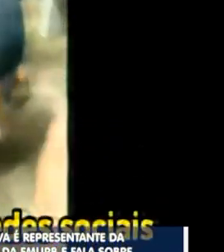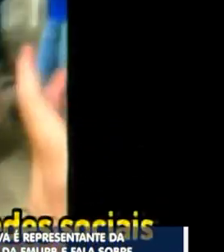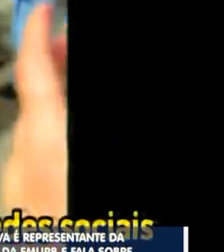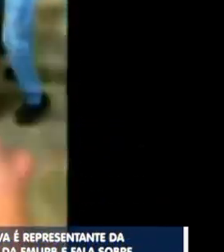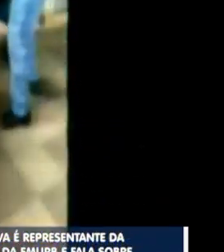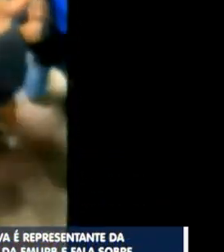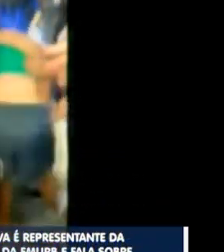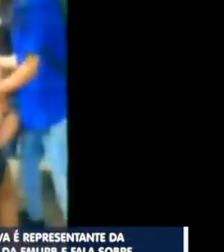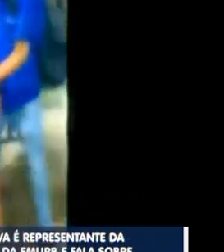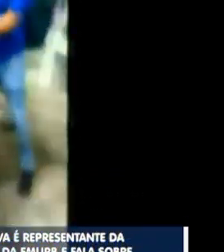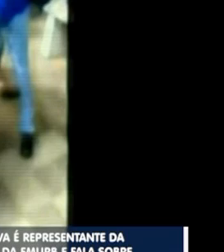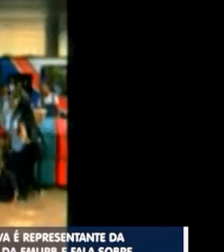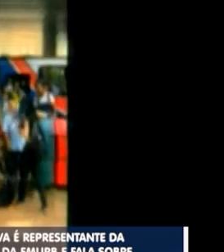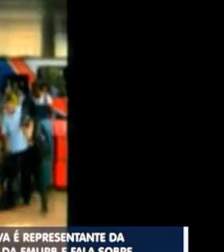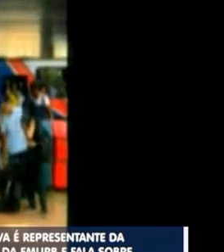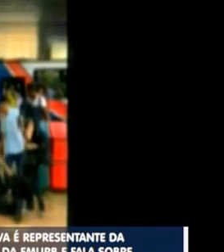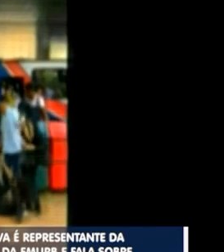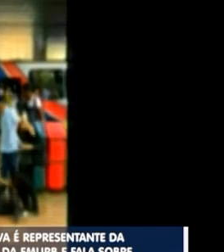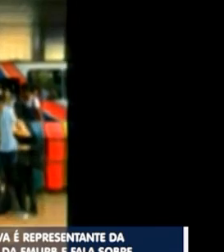urbano em redes sociais.